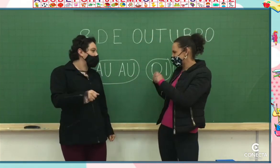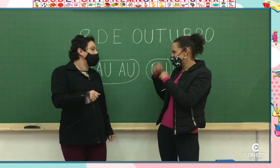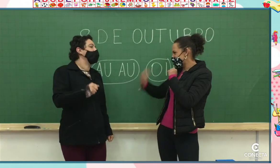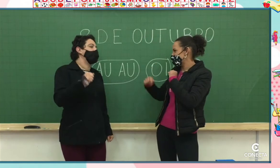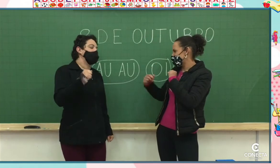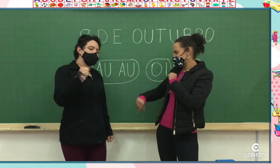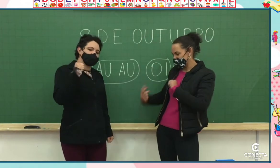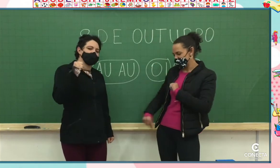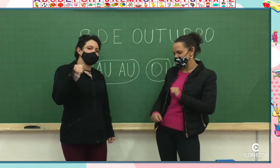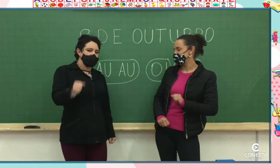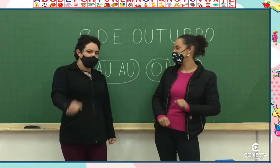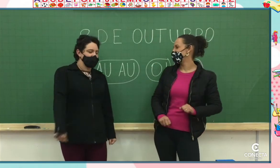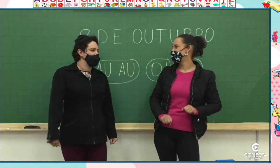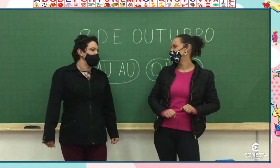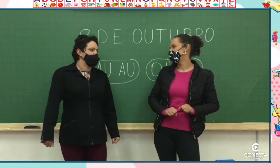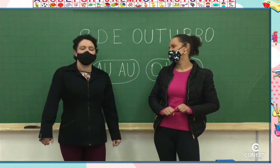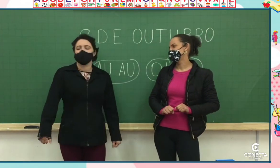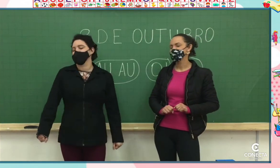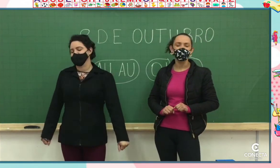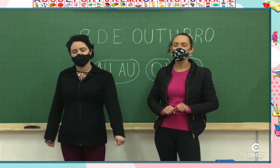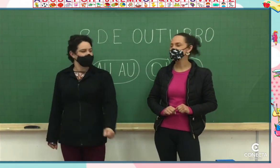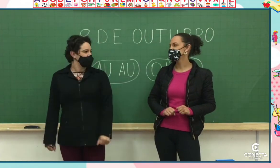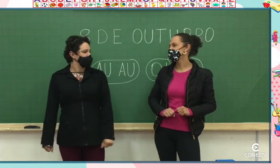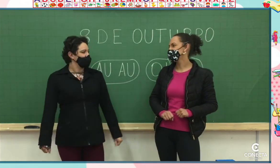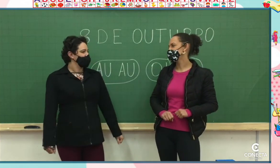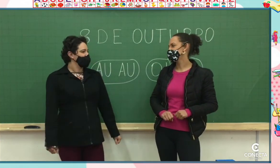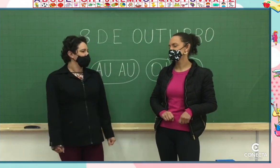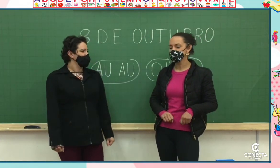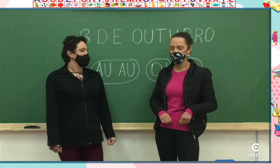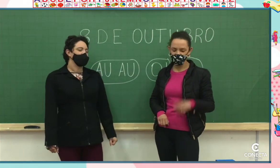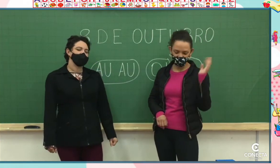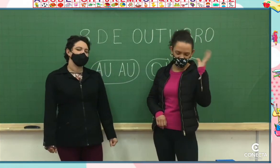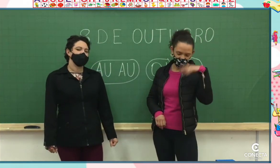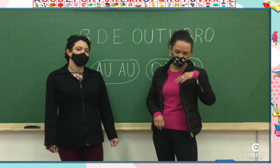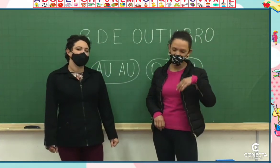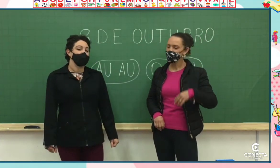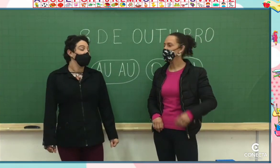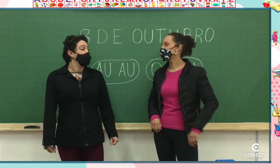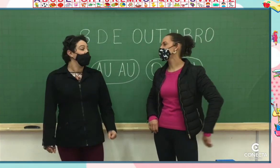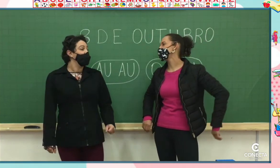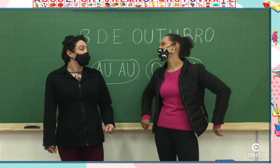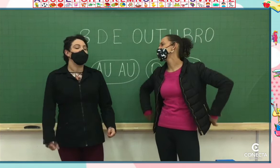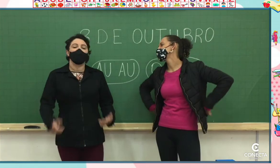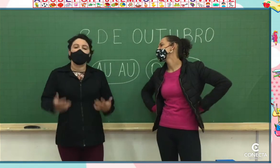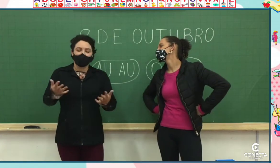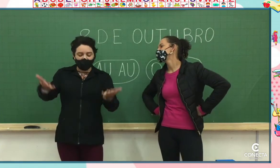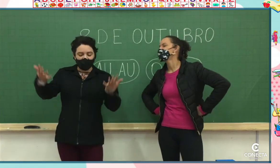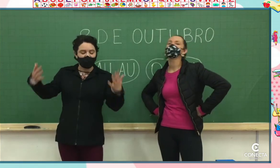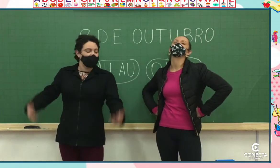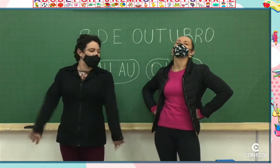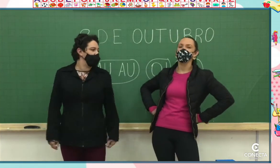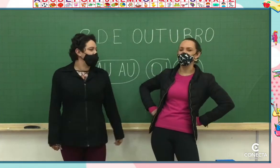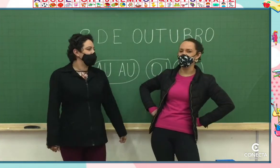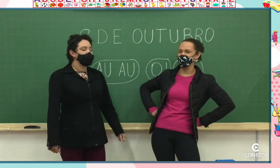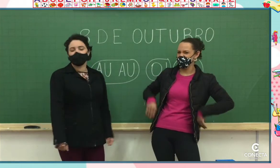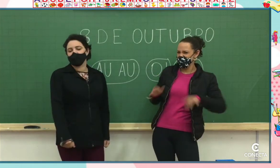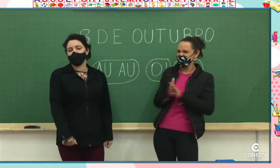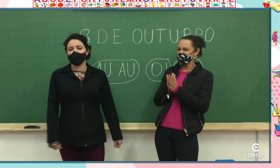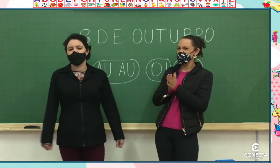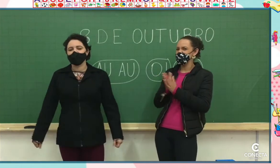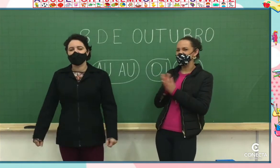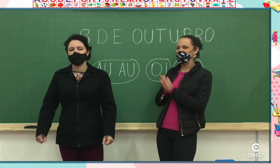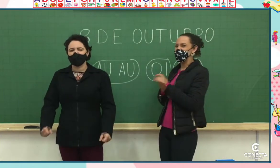Agora eu sei com a professora Lilian. Facinho, né, professora Lilian? Facinho. Amarelo. Amarelo.